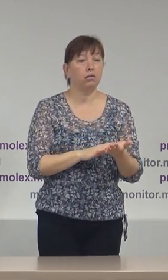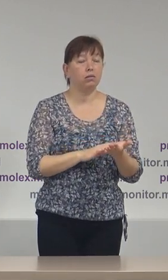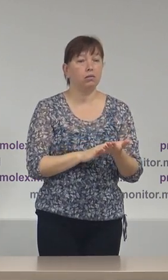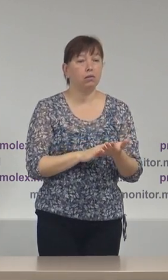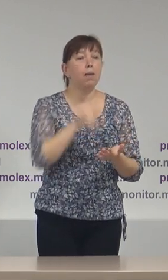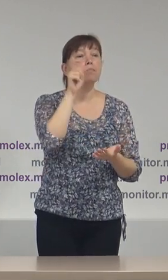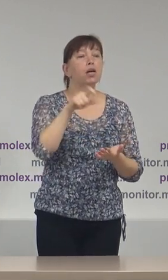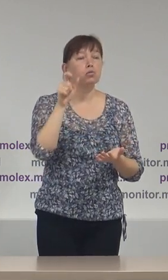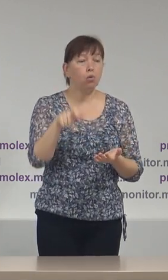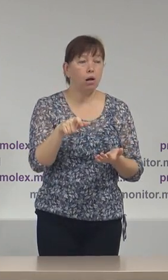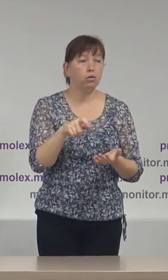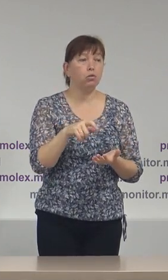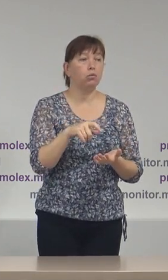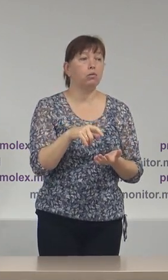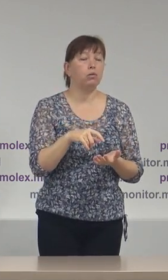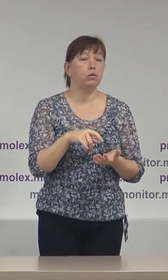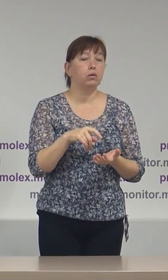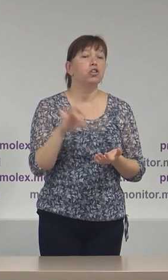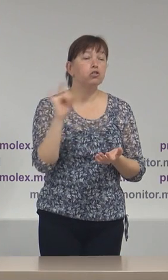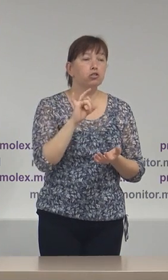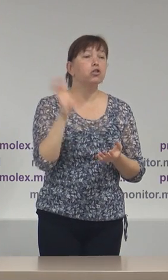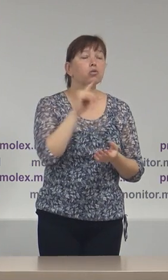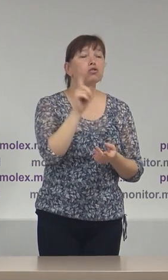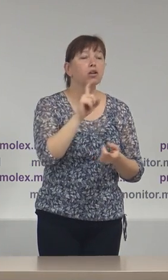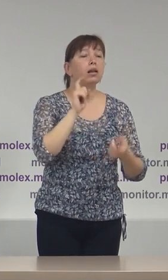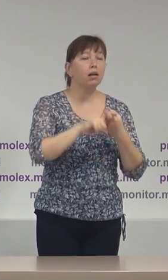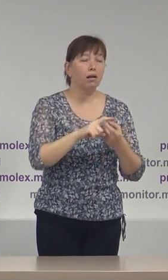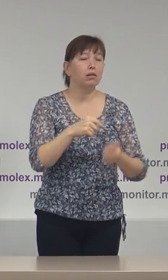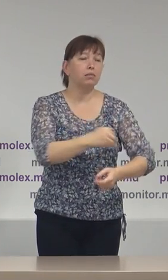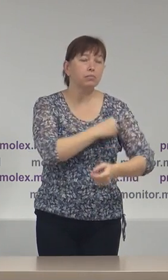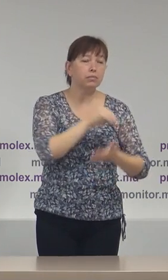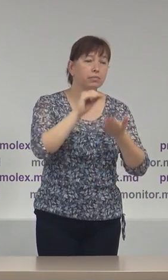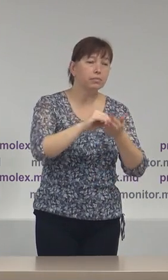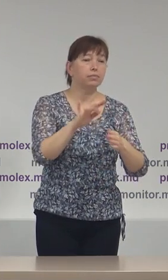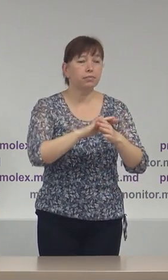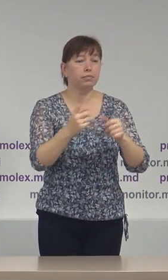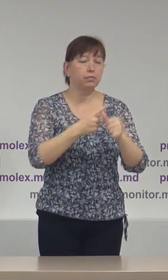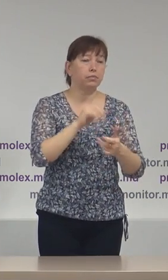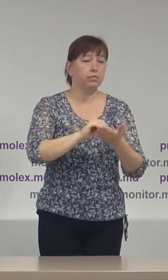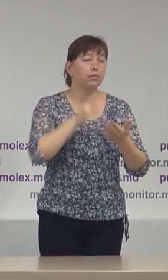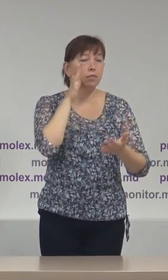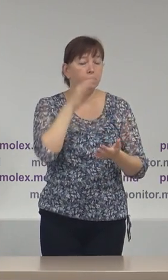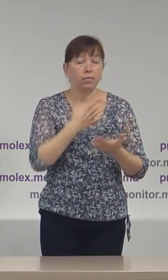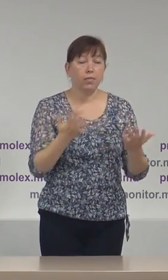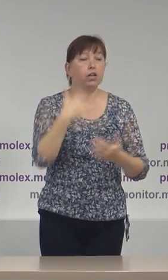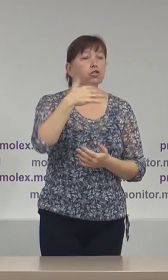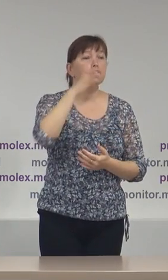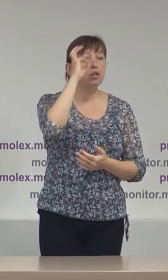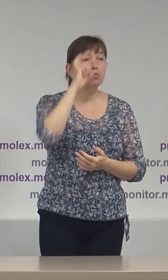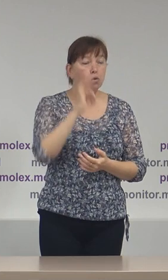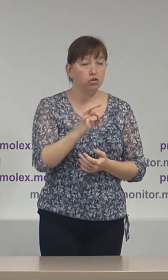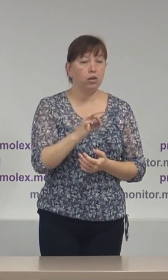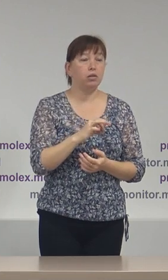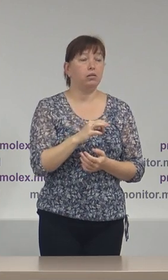persoanelor și aspectelor legate de măsurile sanitare epidemiologice În 50% din